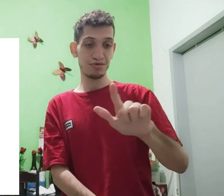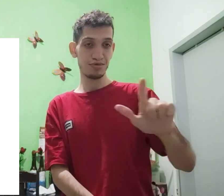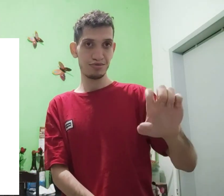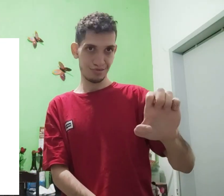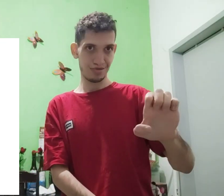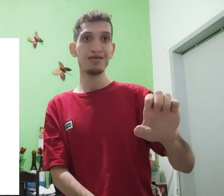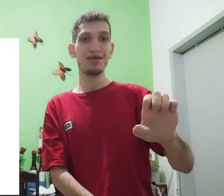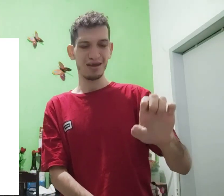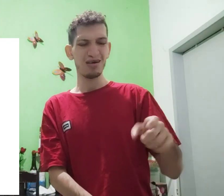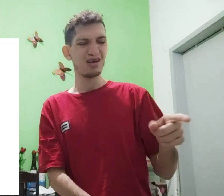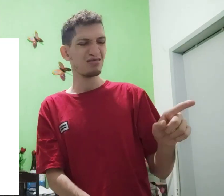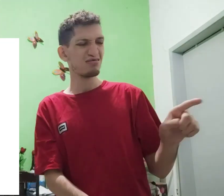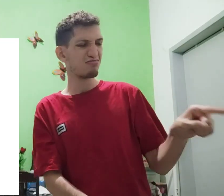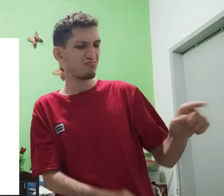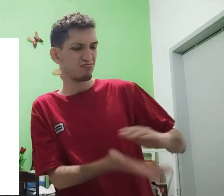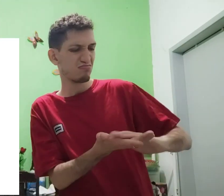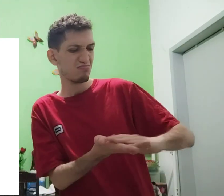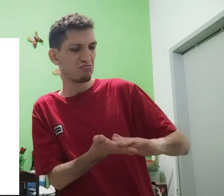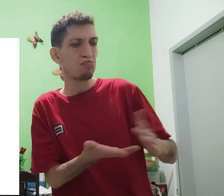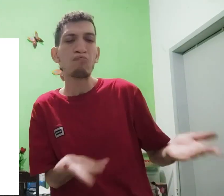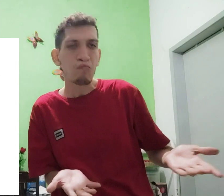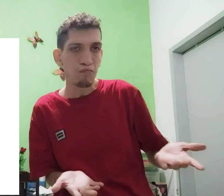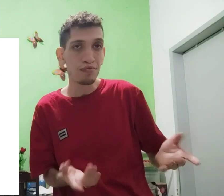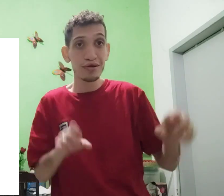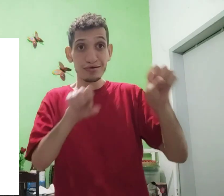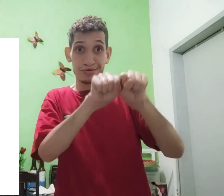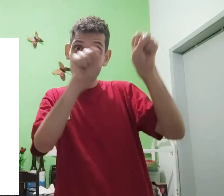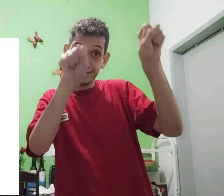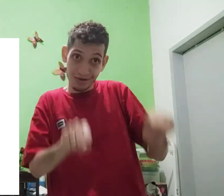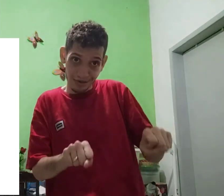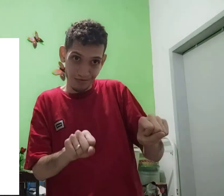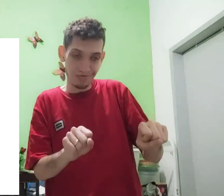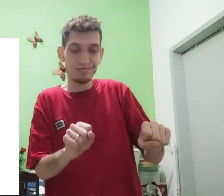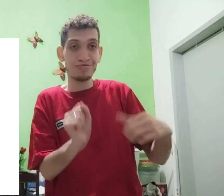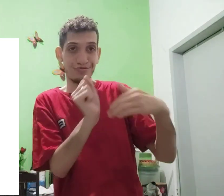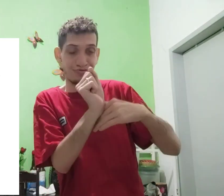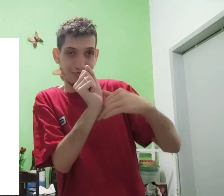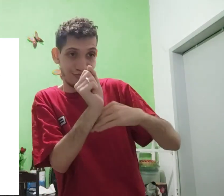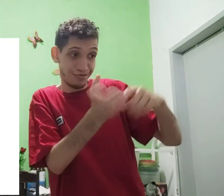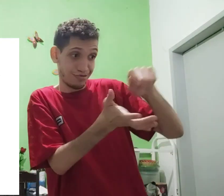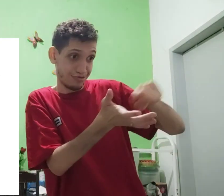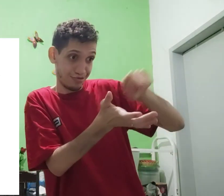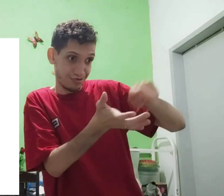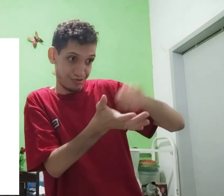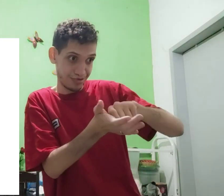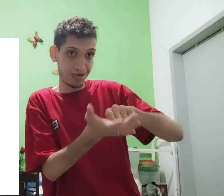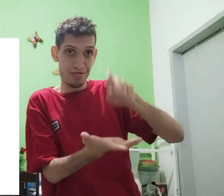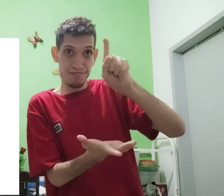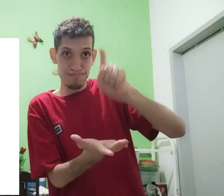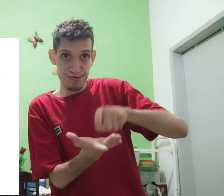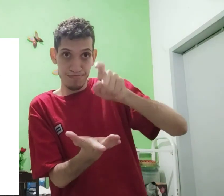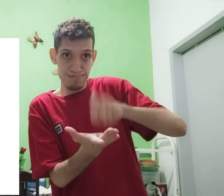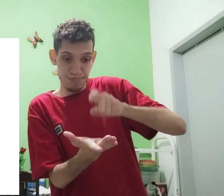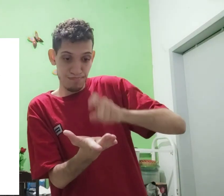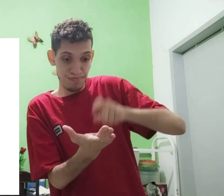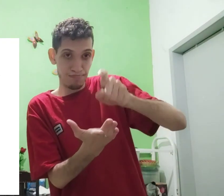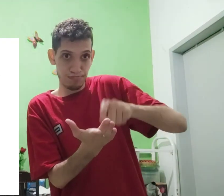E diz que a tradução para o sinal é braille. Carlos explica que braille